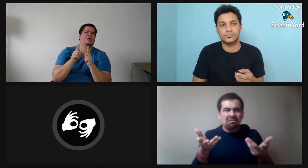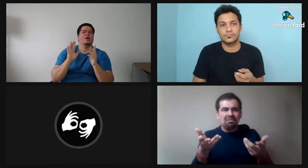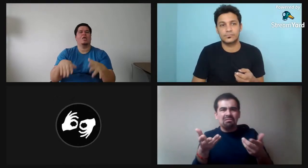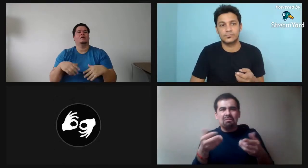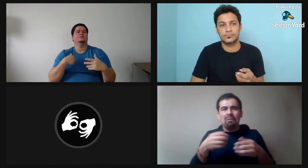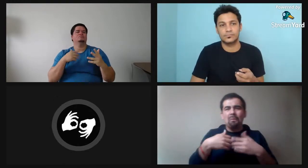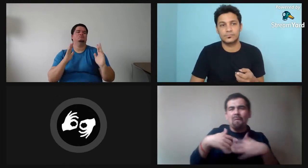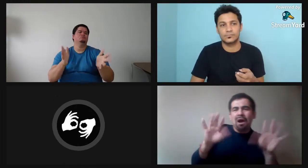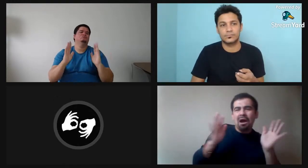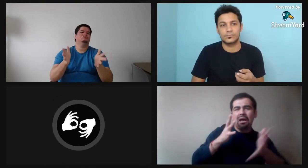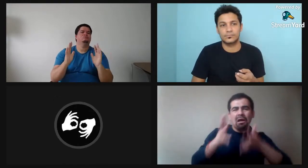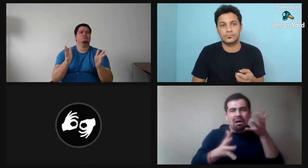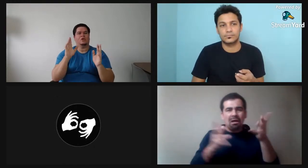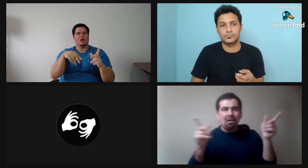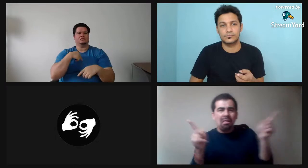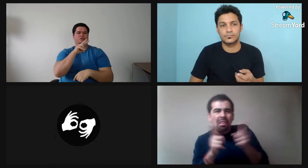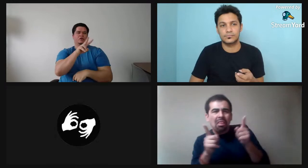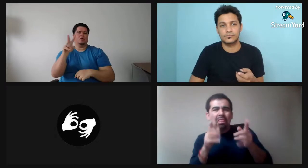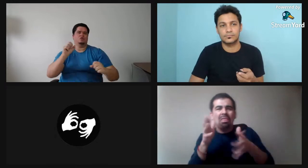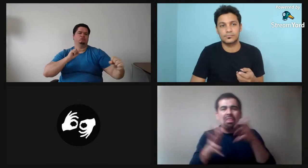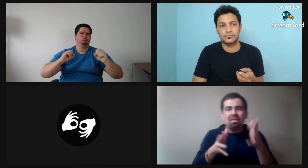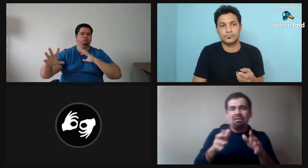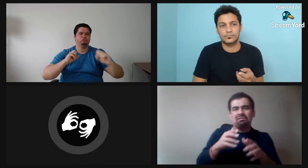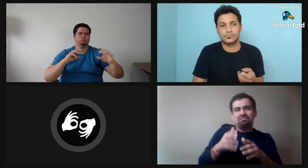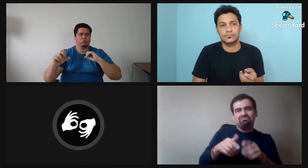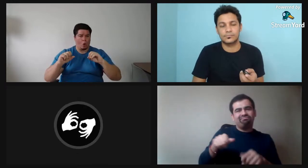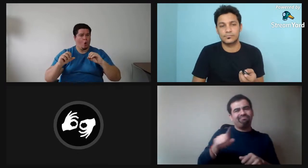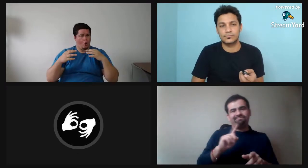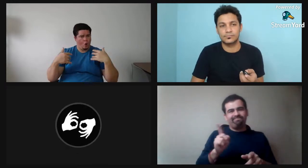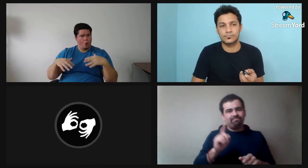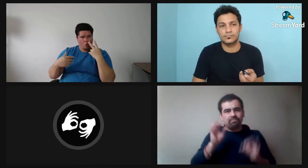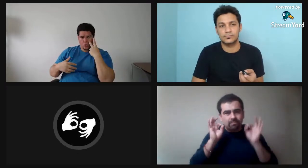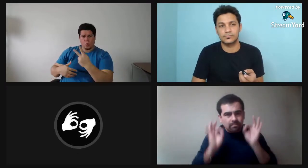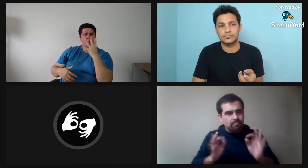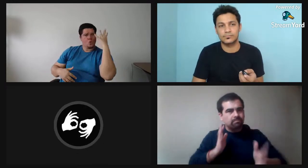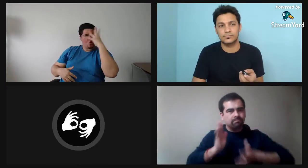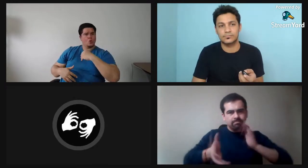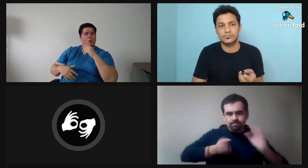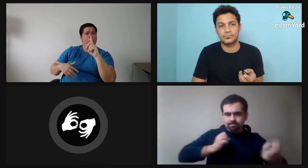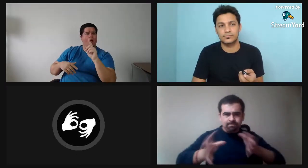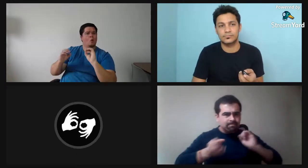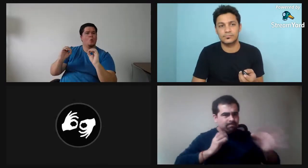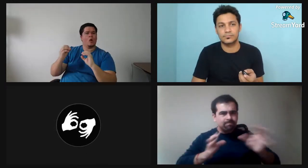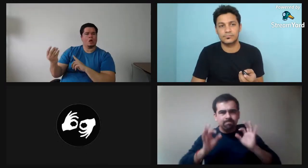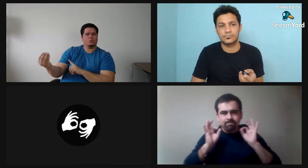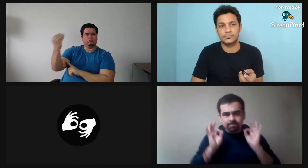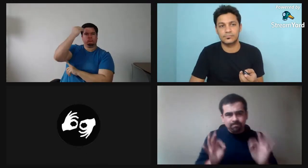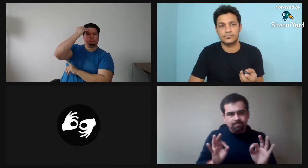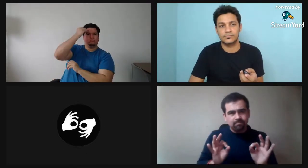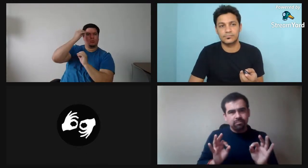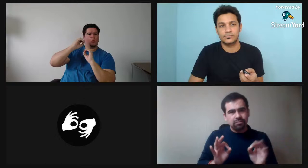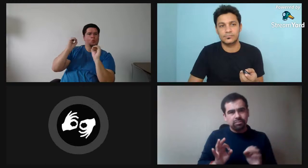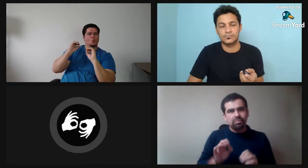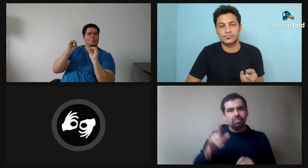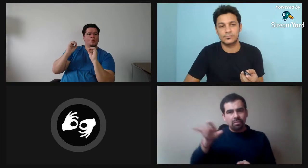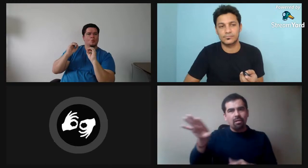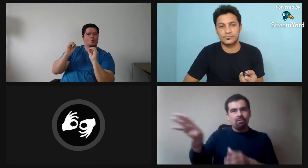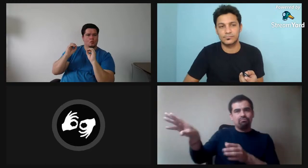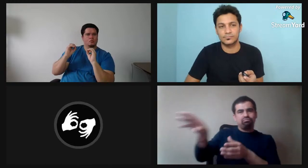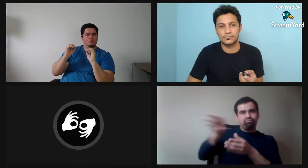del sordo Tienen que transmitirla. En realidad, no es No es hacer, llegar y hacer cualquier